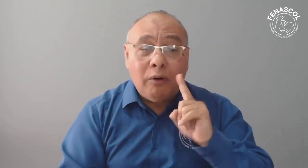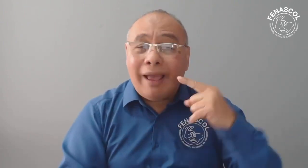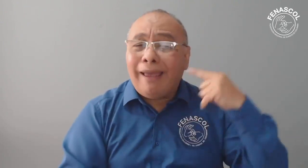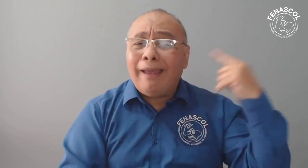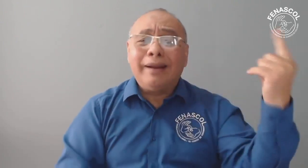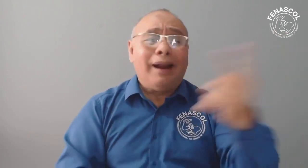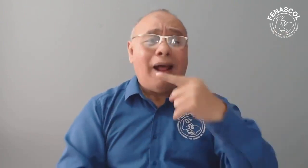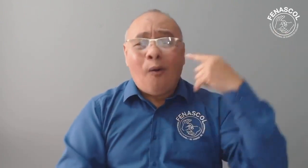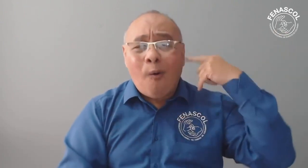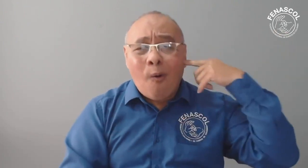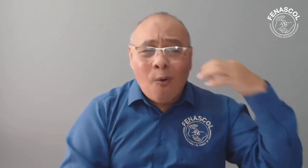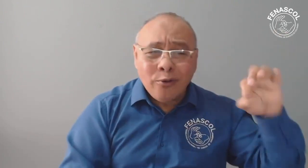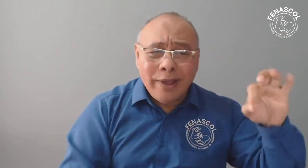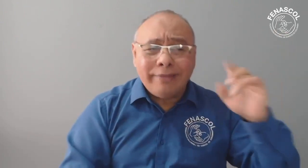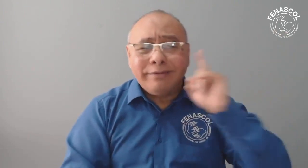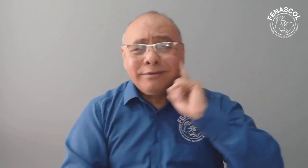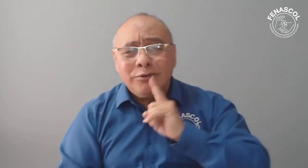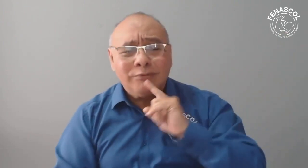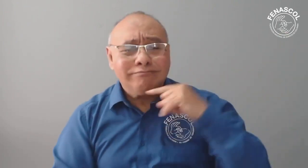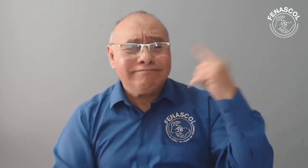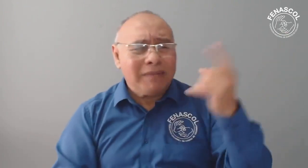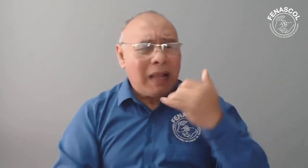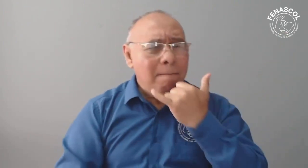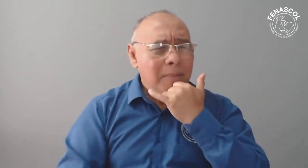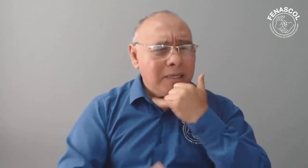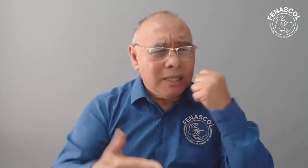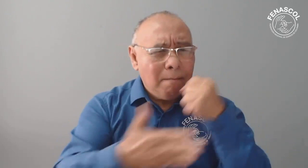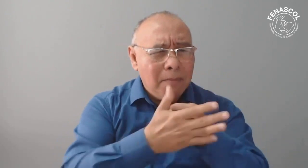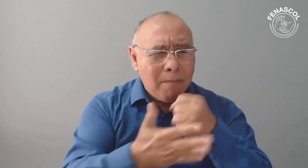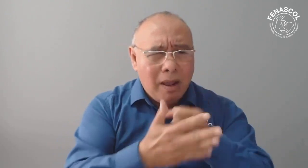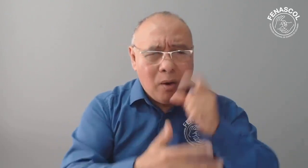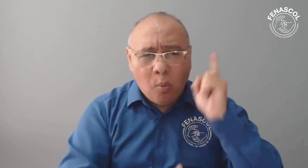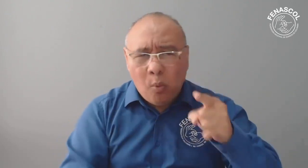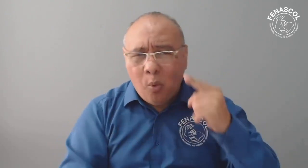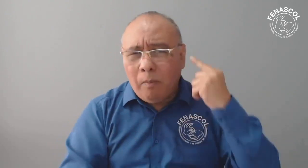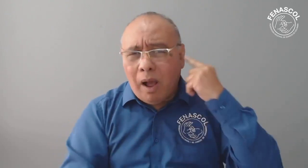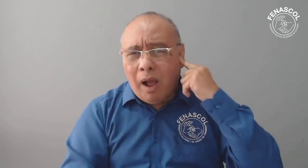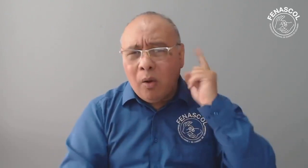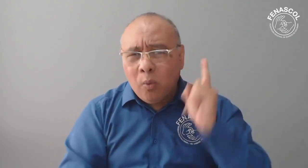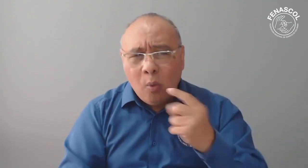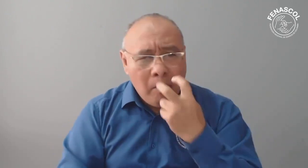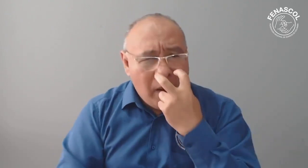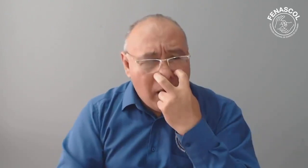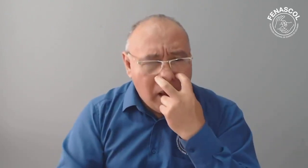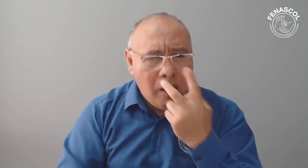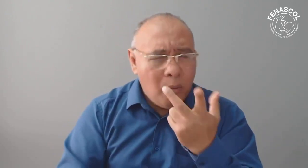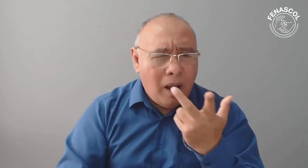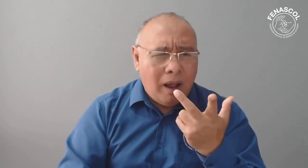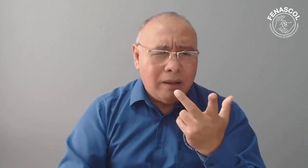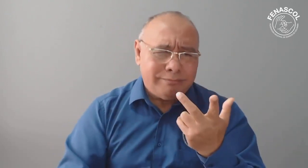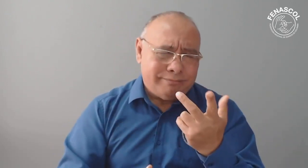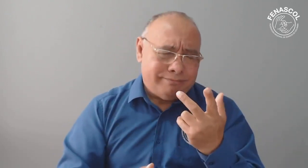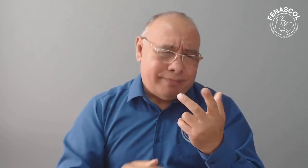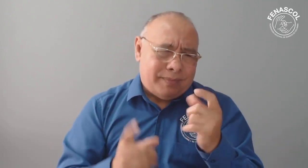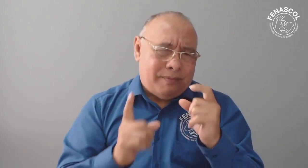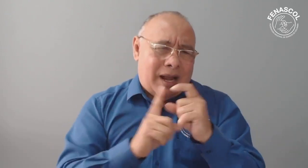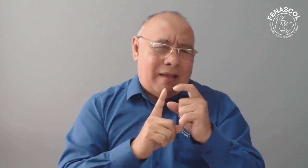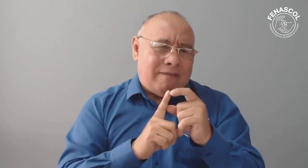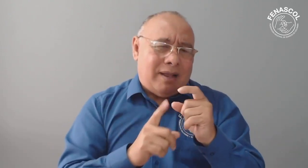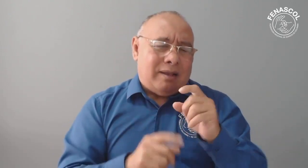cuáles son las mayores causas de accidentabilidad en Colombia, enfocado en toda la población colombiana, tanto oyente como